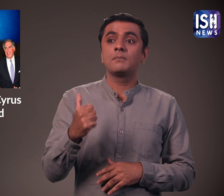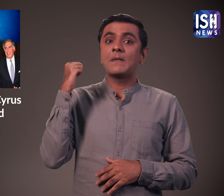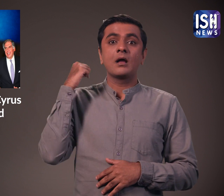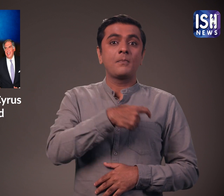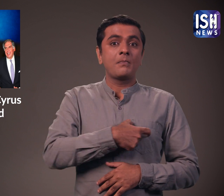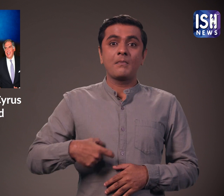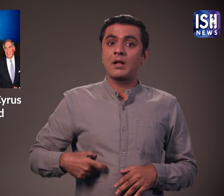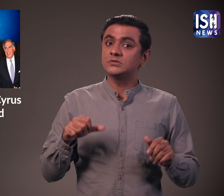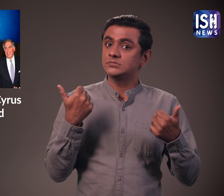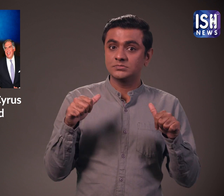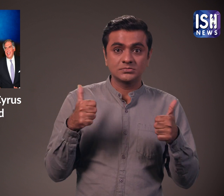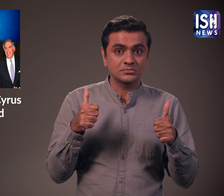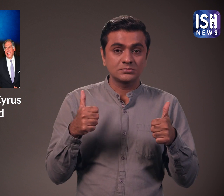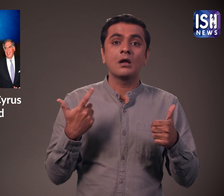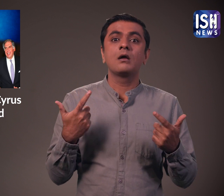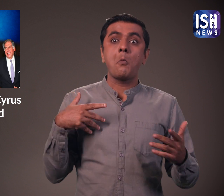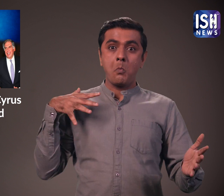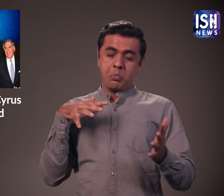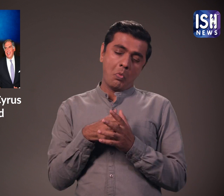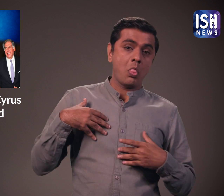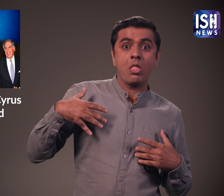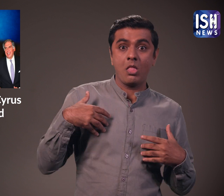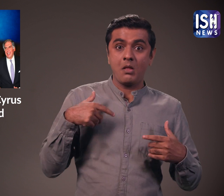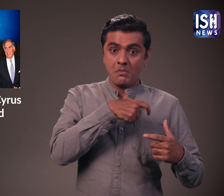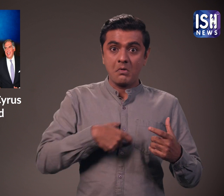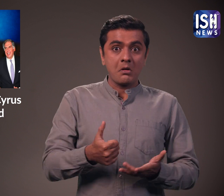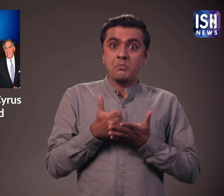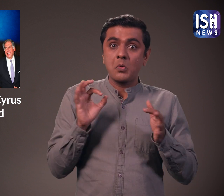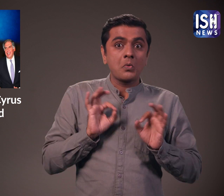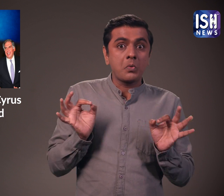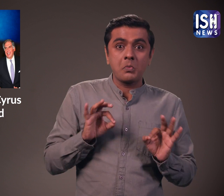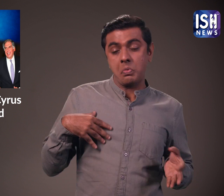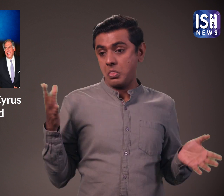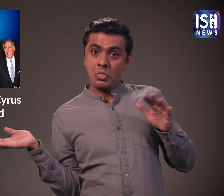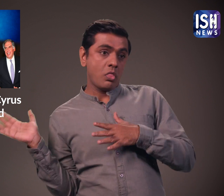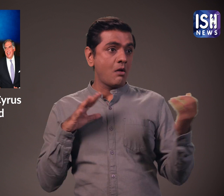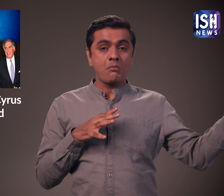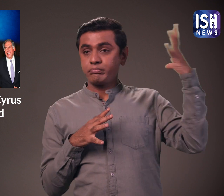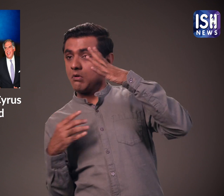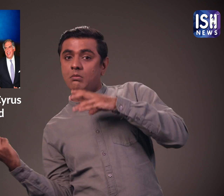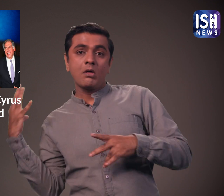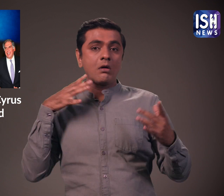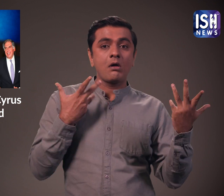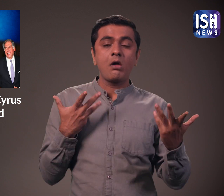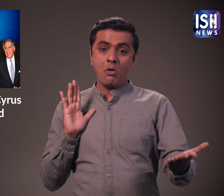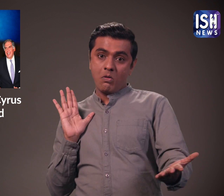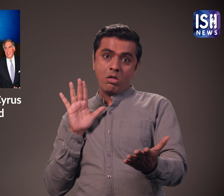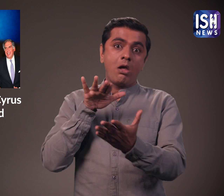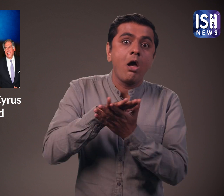अगर पिछली सीड के यात्रियों ने सीड बैल्ट नहीं पहनी है तो एरबैक किसी काम के नहीं होंगे। साथ ही